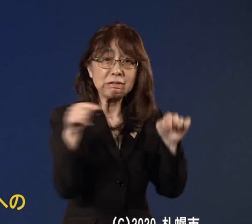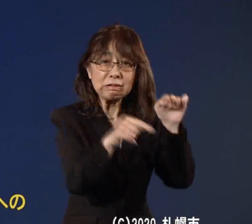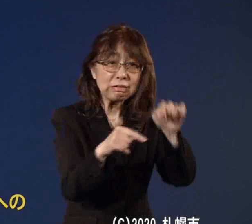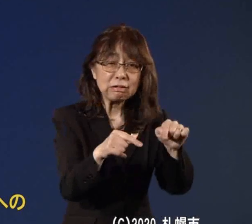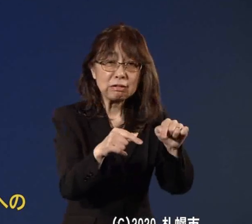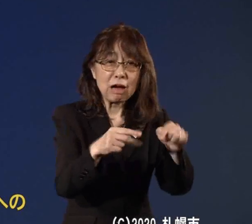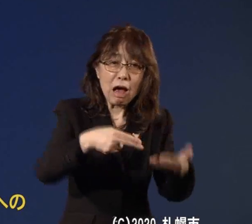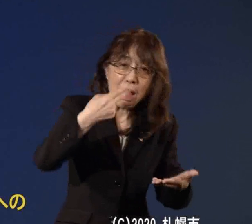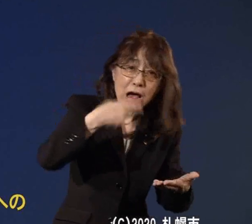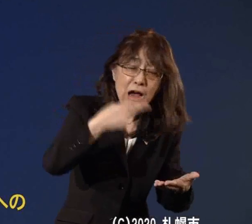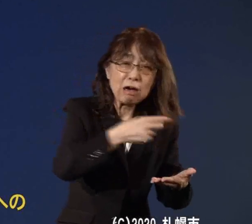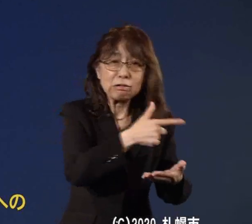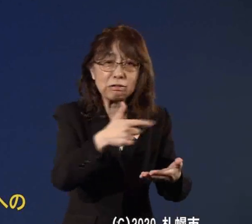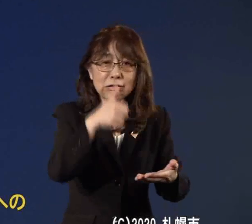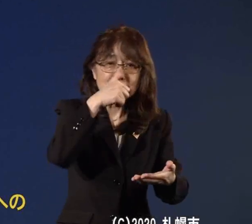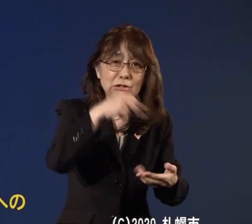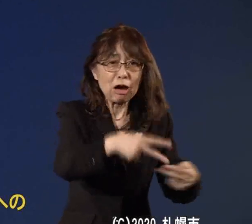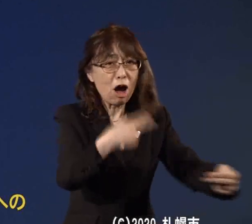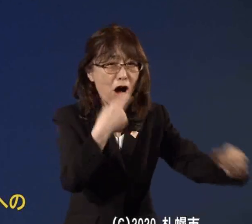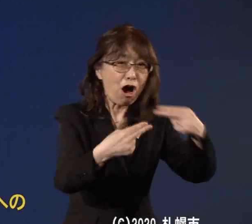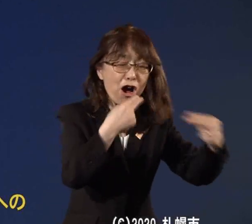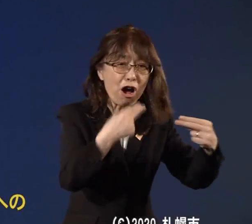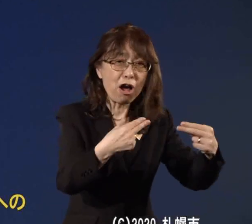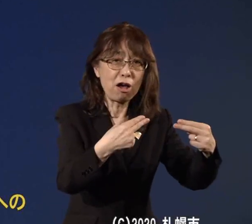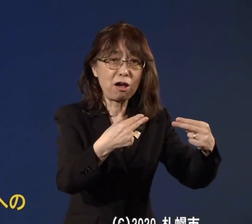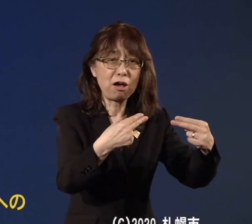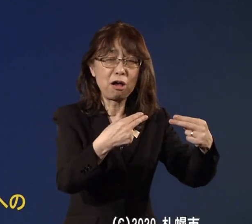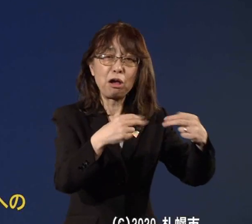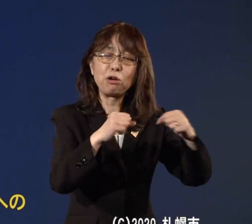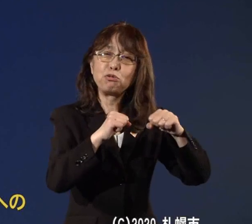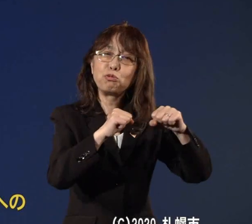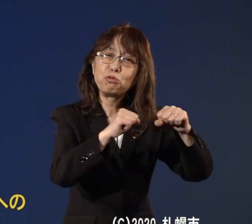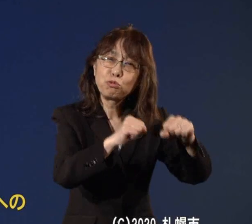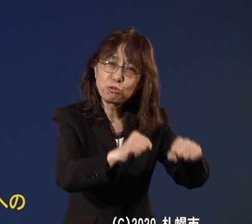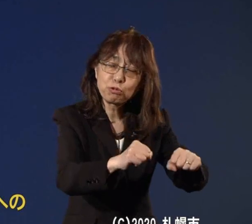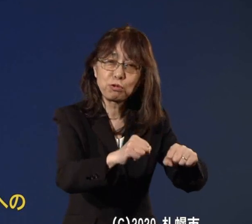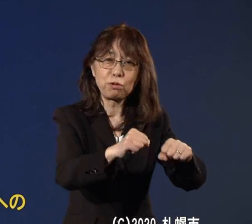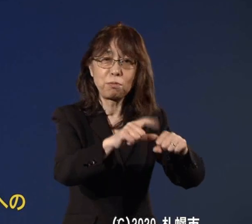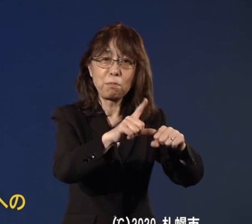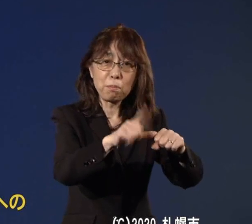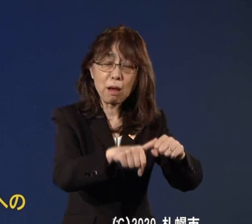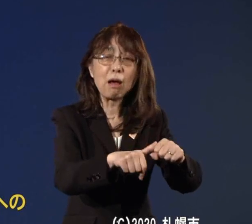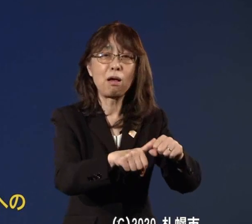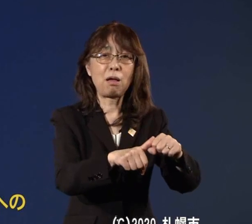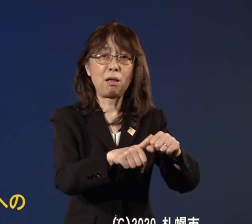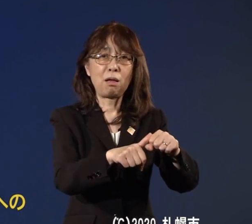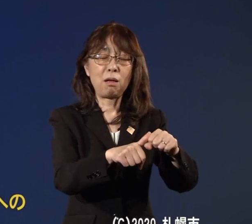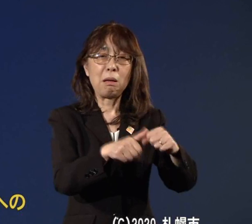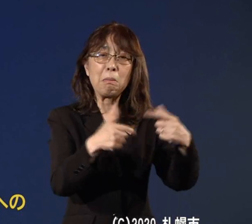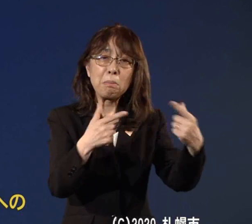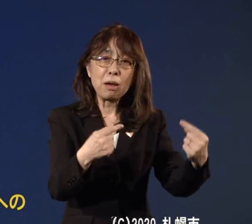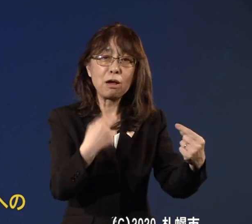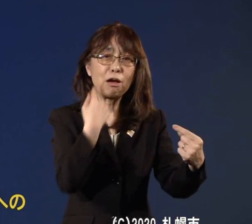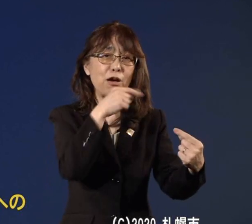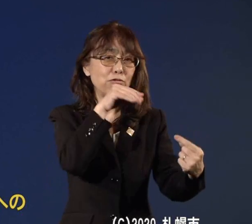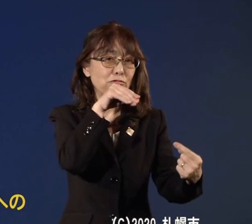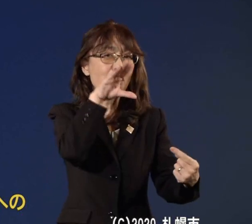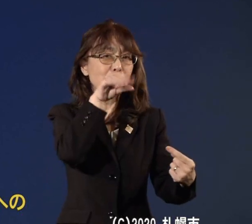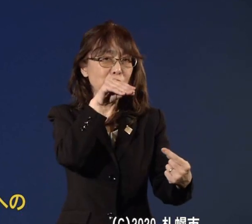バーベキュをするということにつきましてはどうしても口を開けて話を